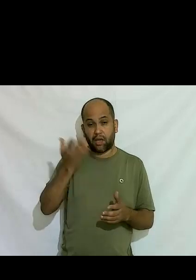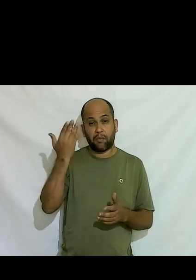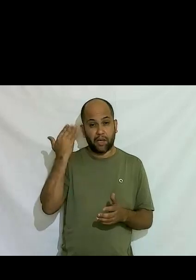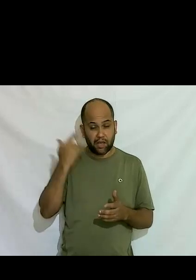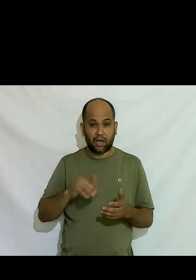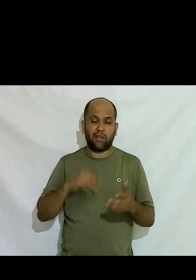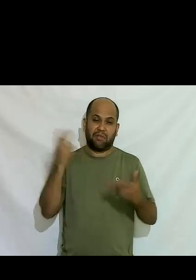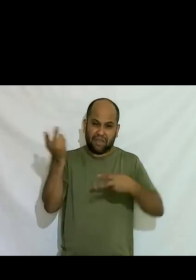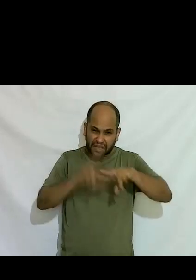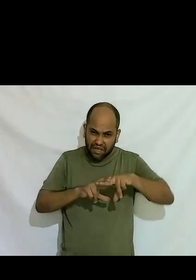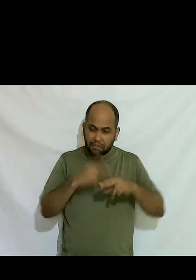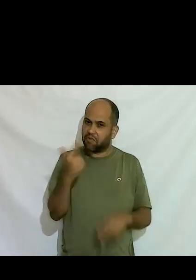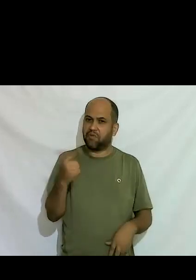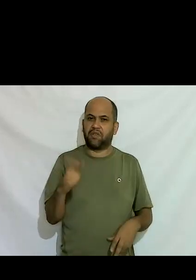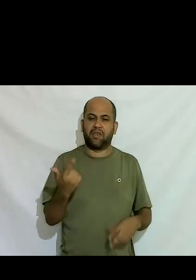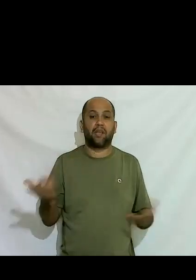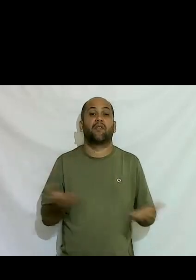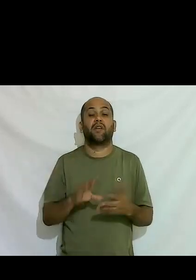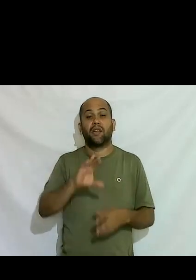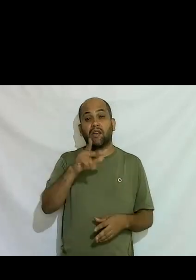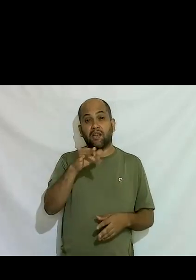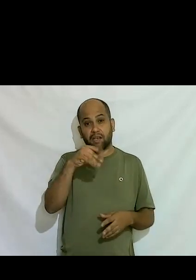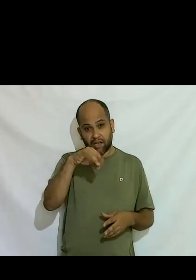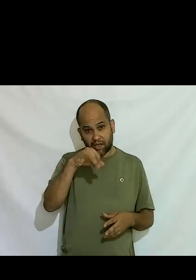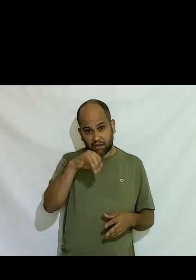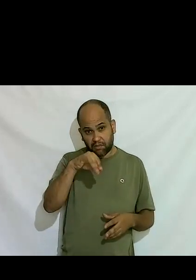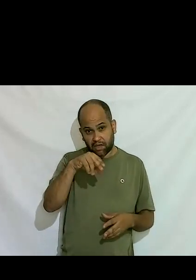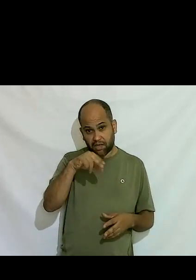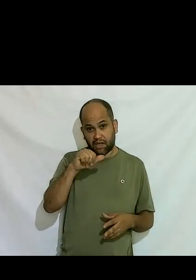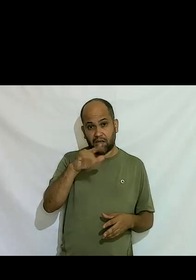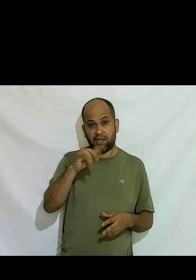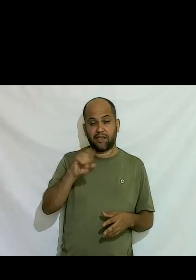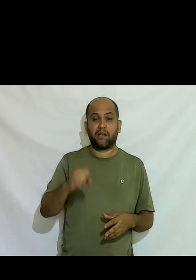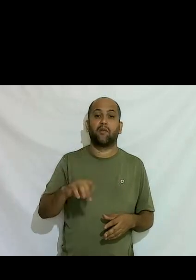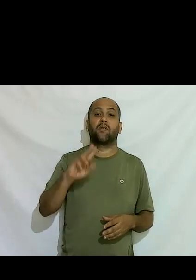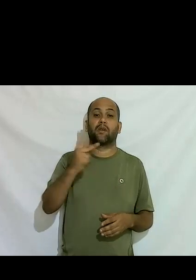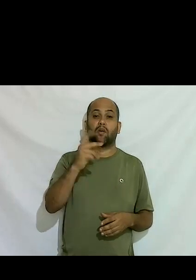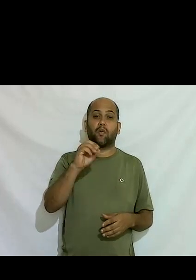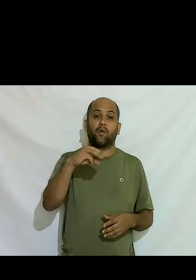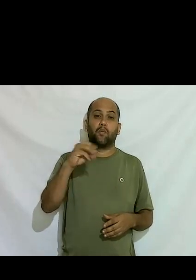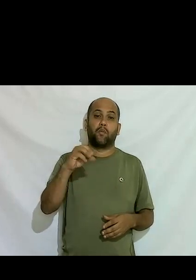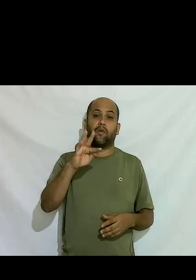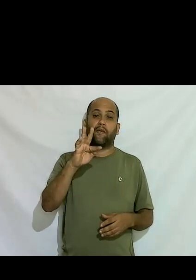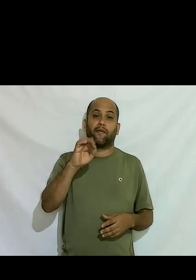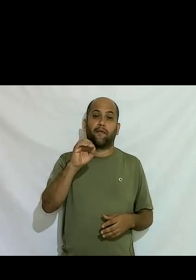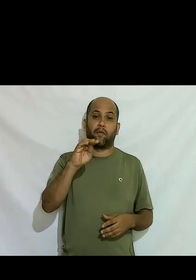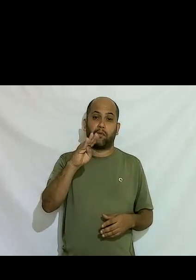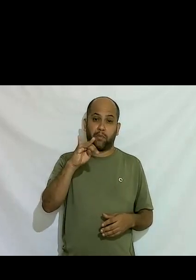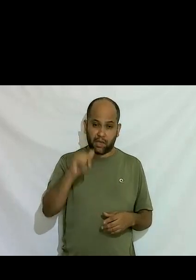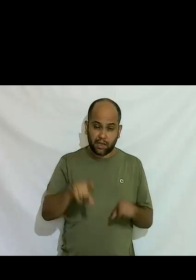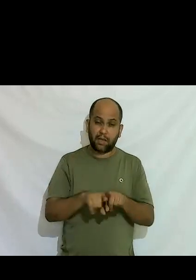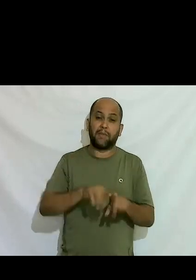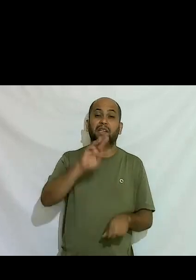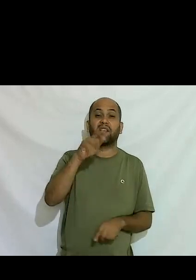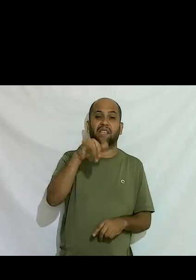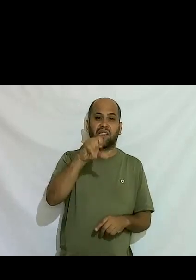cidadania a criminalização da homotransfobia que foi uma ação maravilhosa né talvez